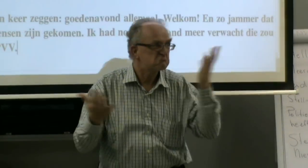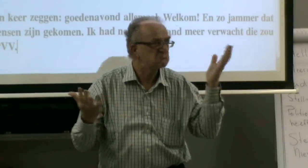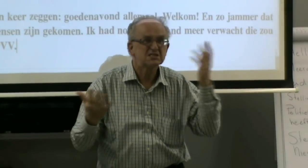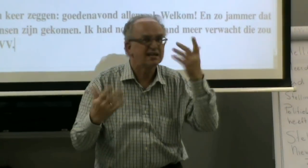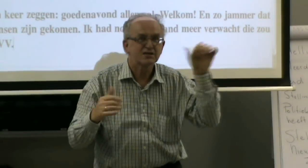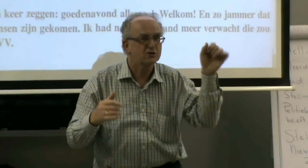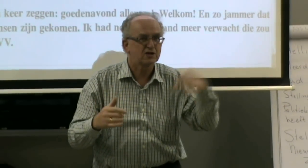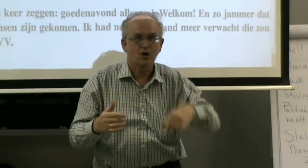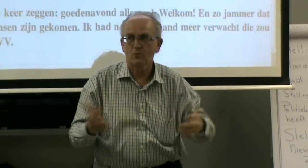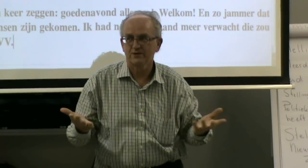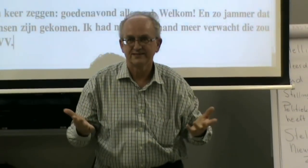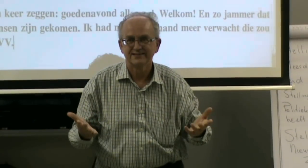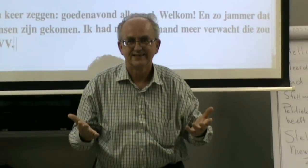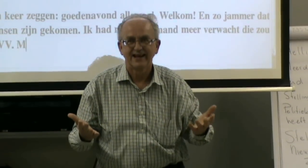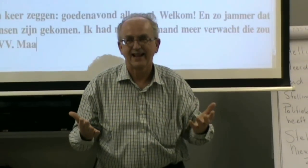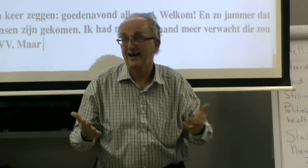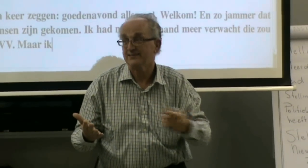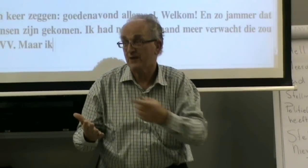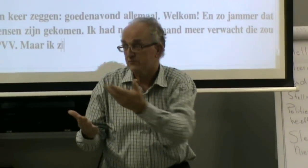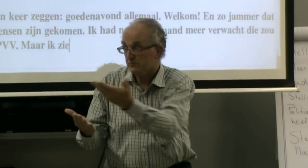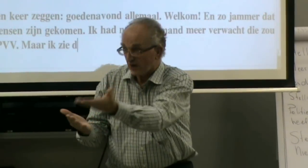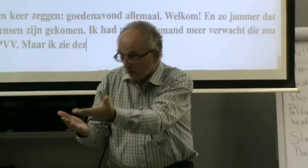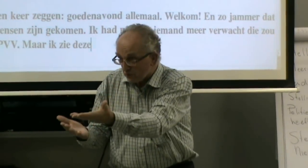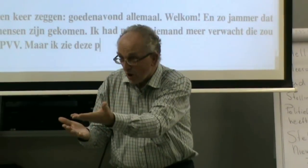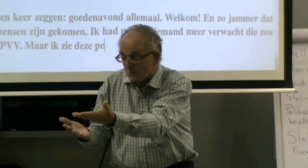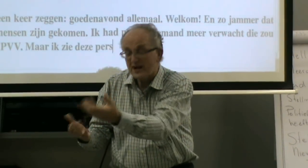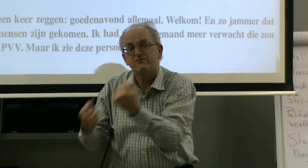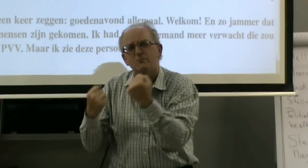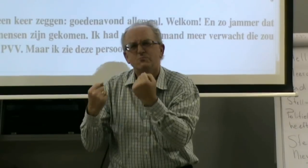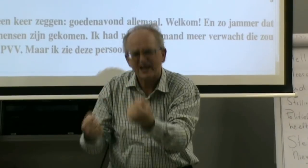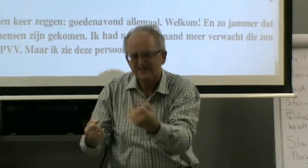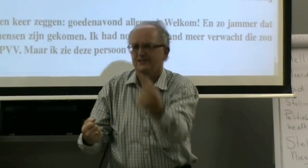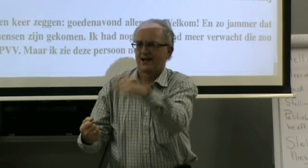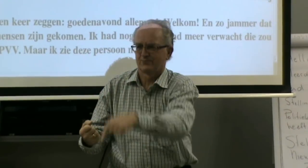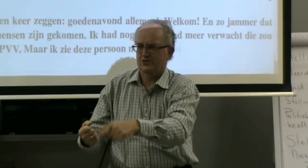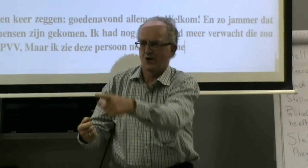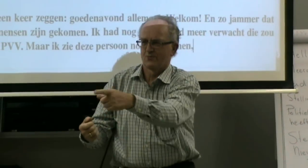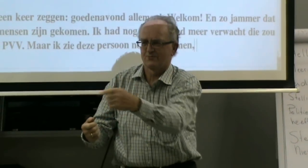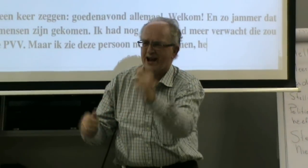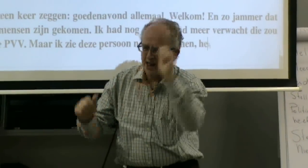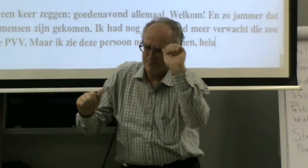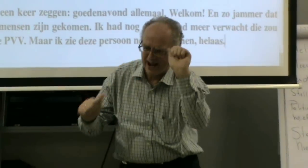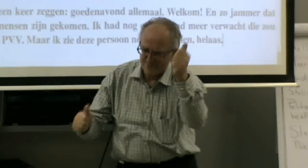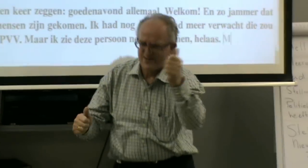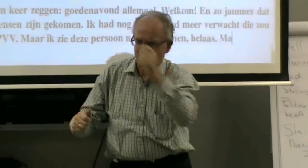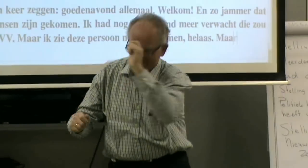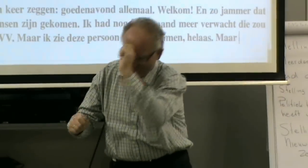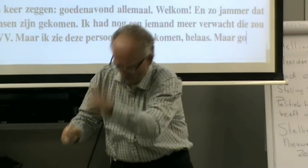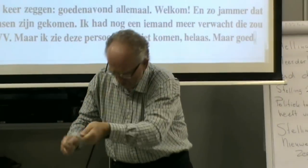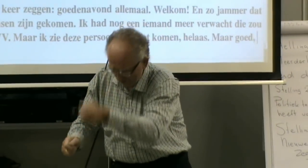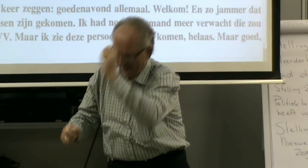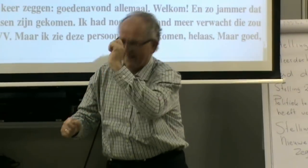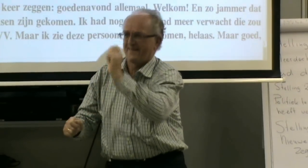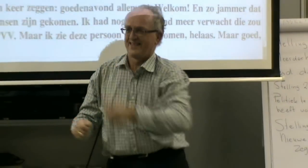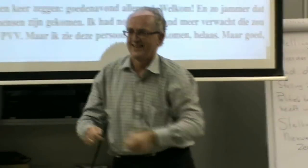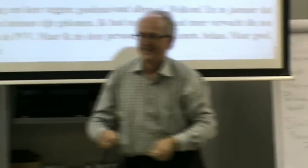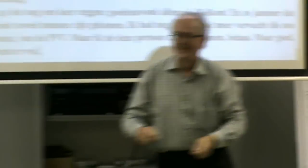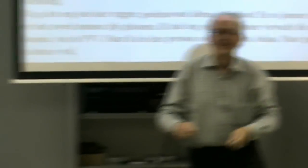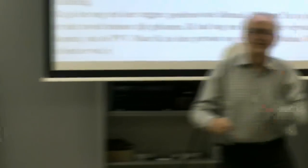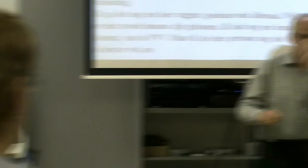Maar ik zie deze persoon niet veranderen. Maar goed, ik ben het er wel. En ik het er het er best van